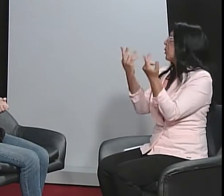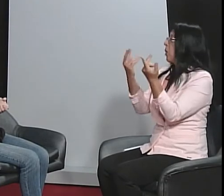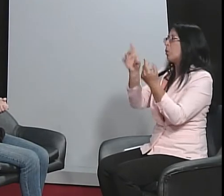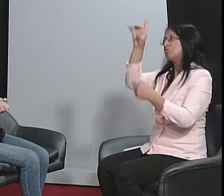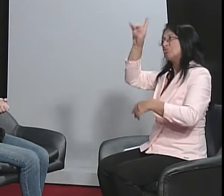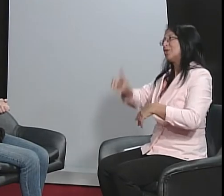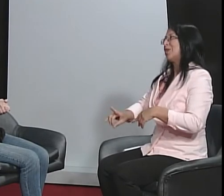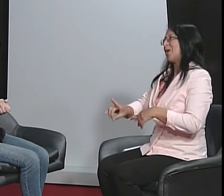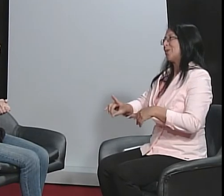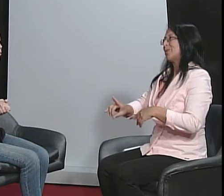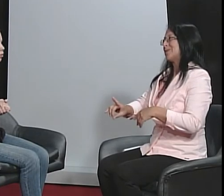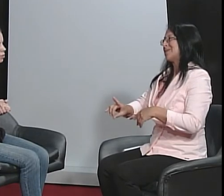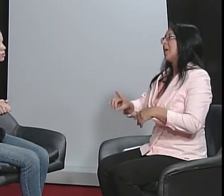ter recursos,